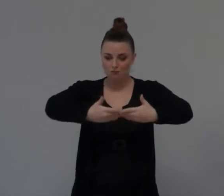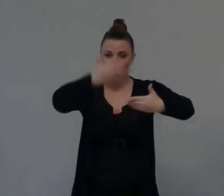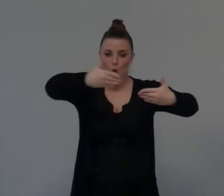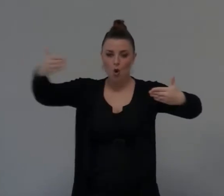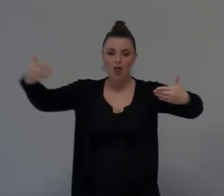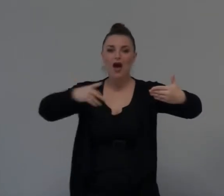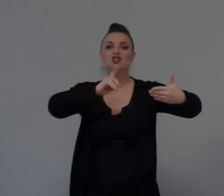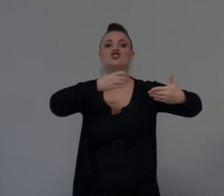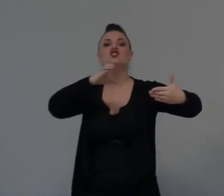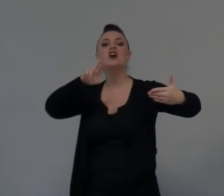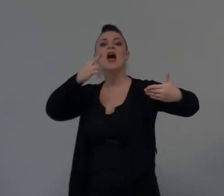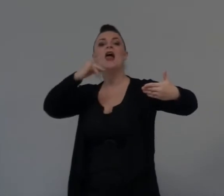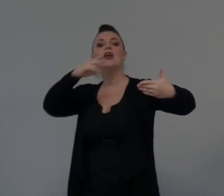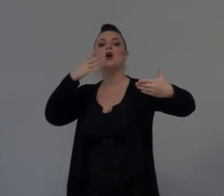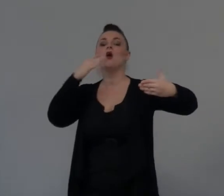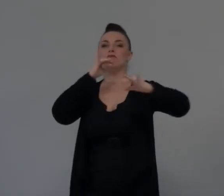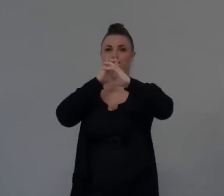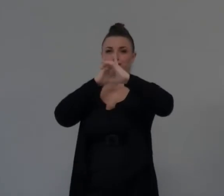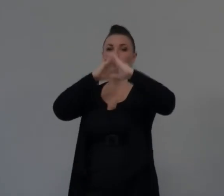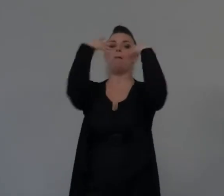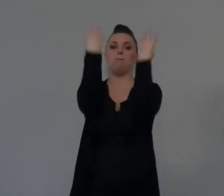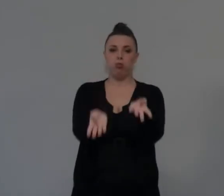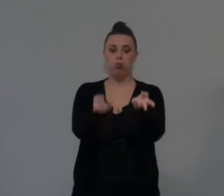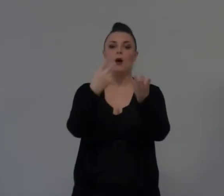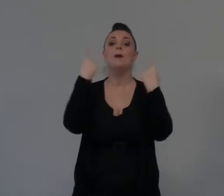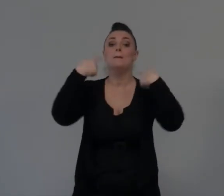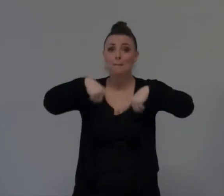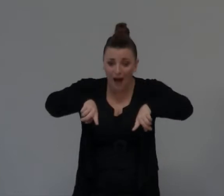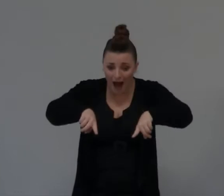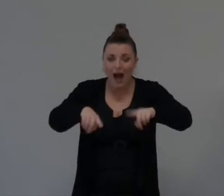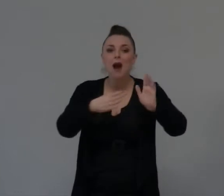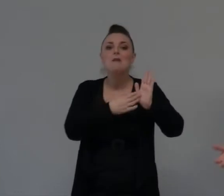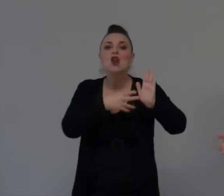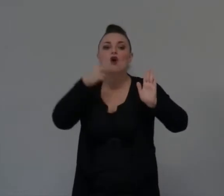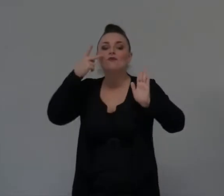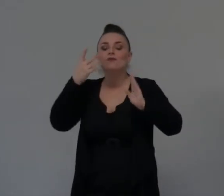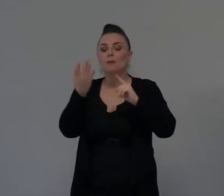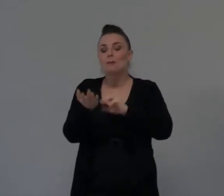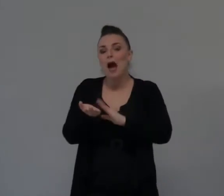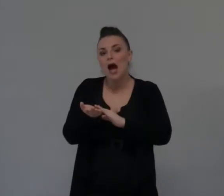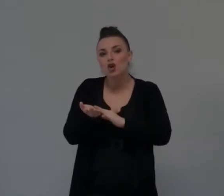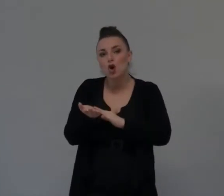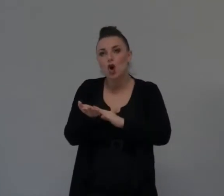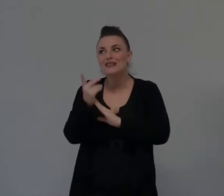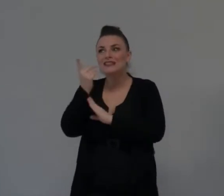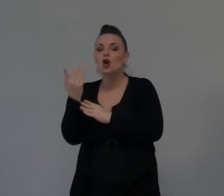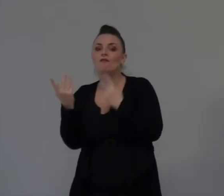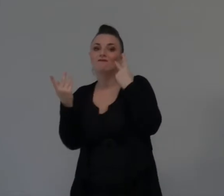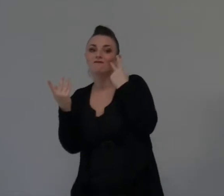sono miracoli visibili. Oppure, prima re, è Belia che risuscita il